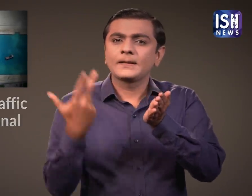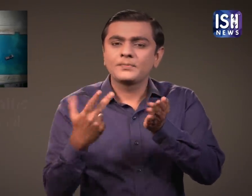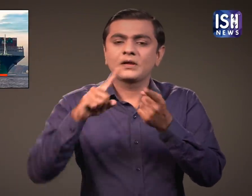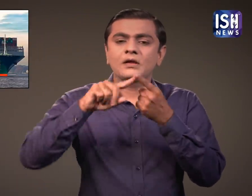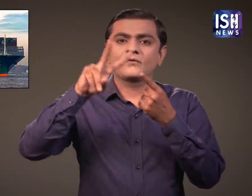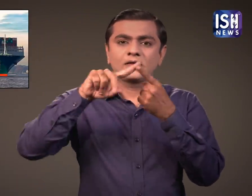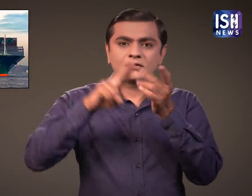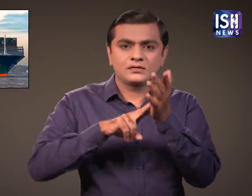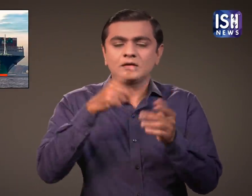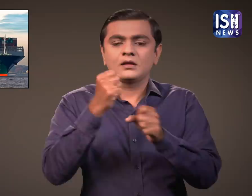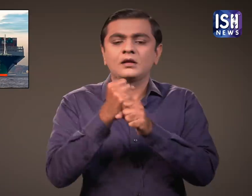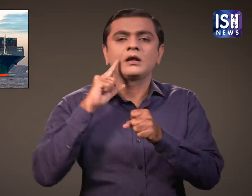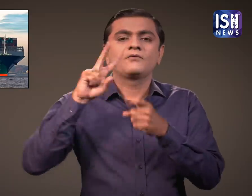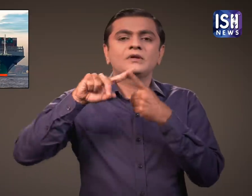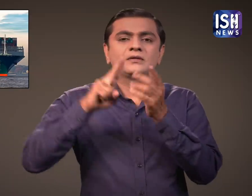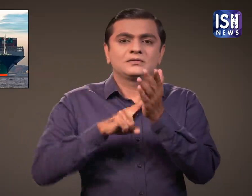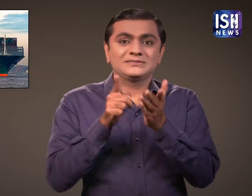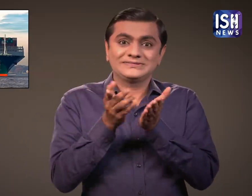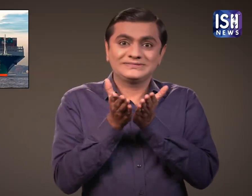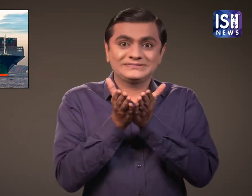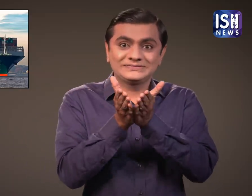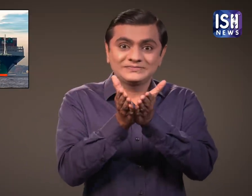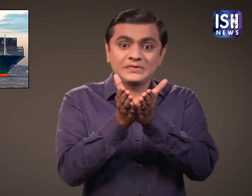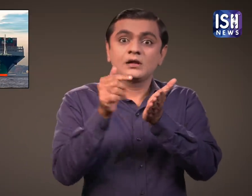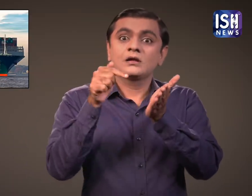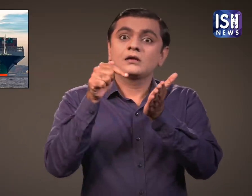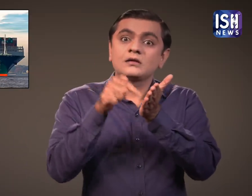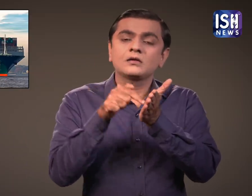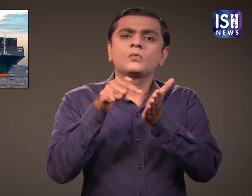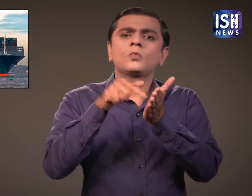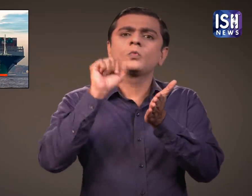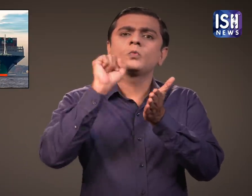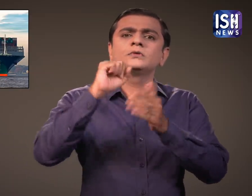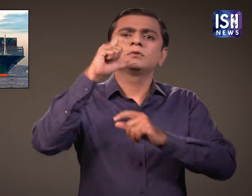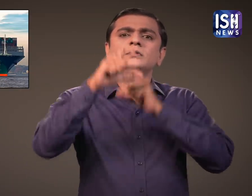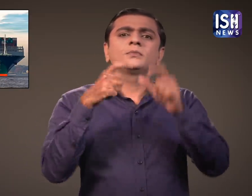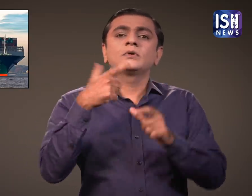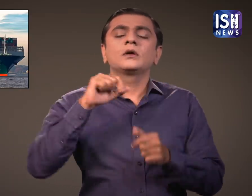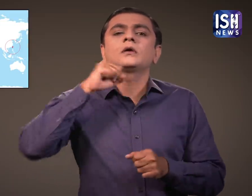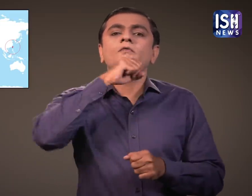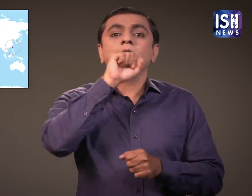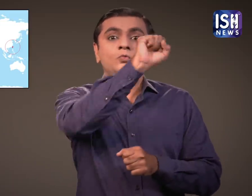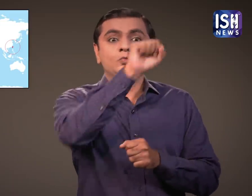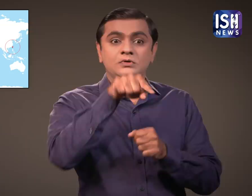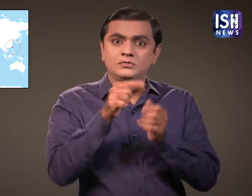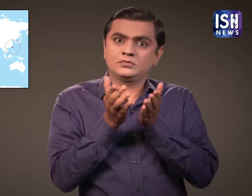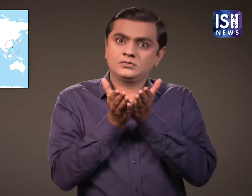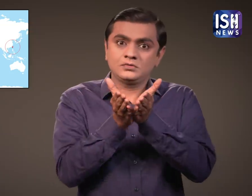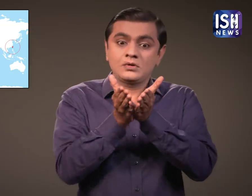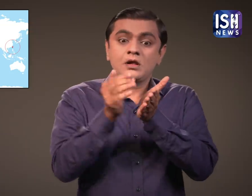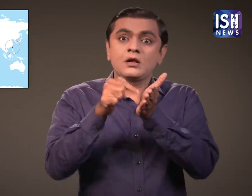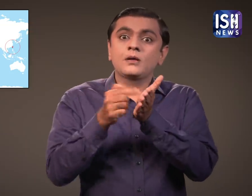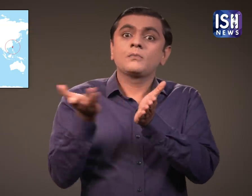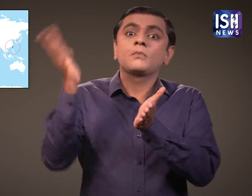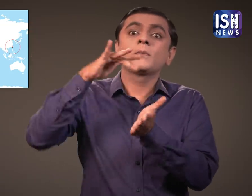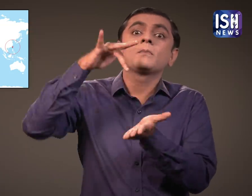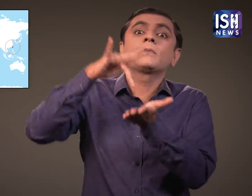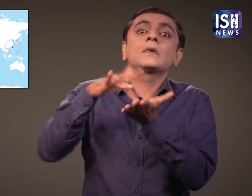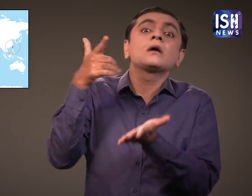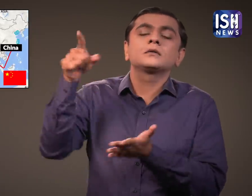एवर गिवन नामक जहाज ताइवान के एक परिवाहन कम्पनी का है।